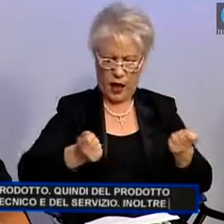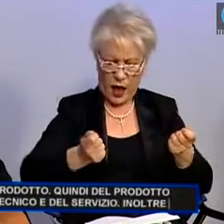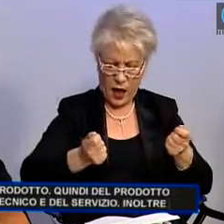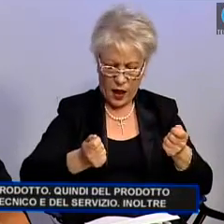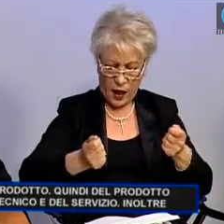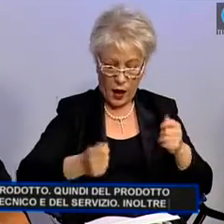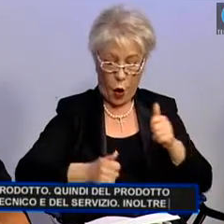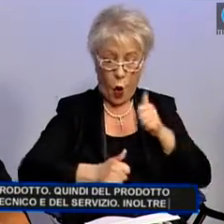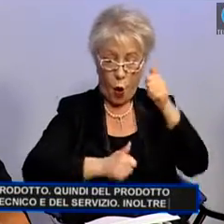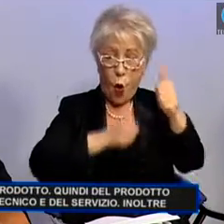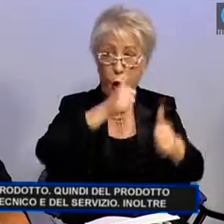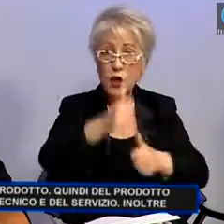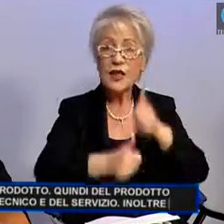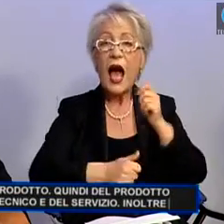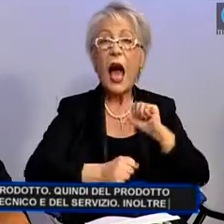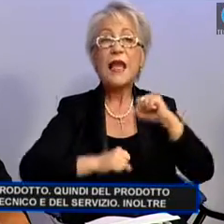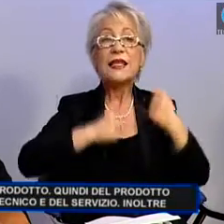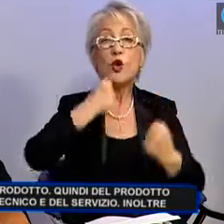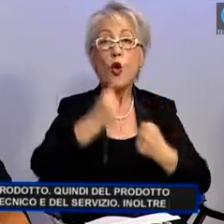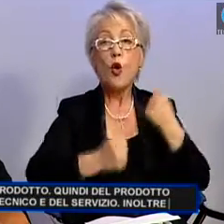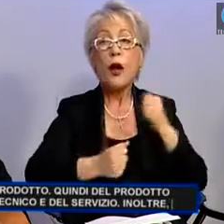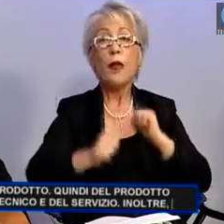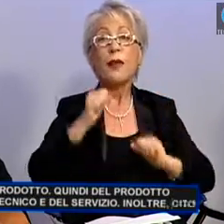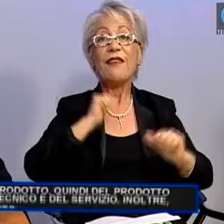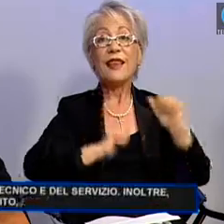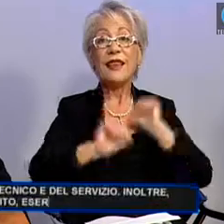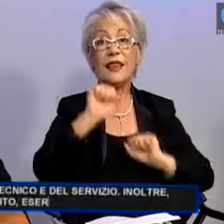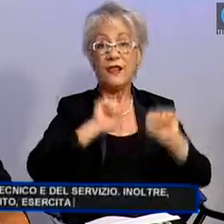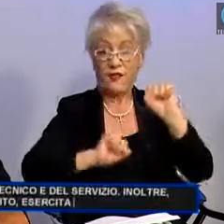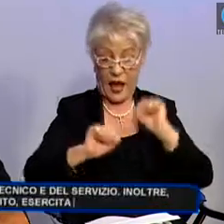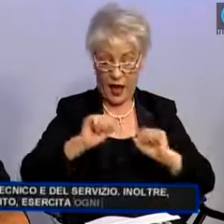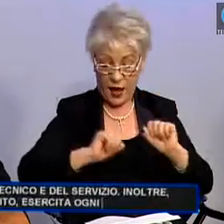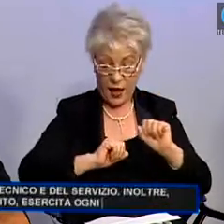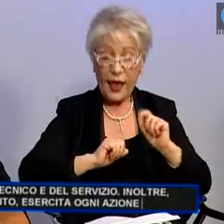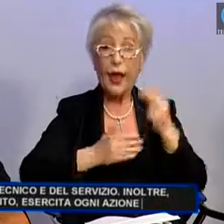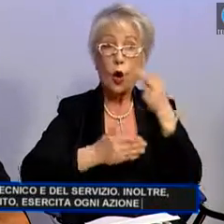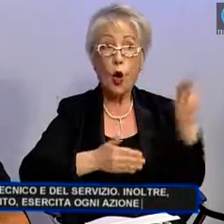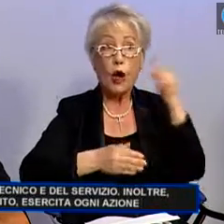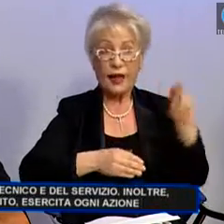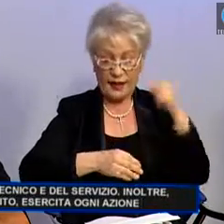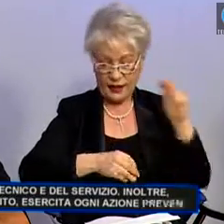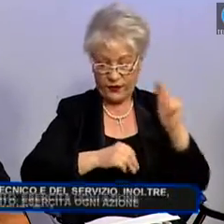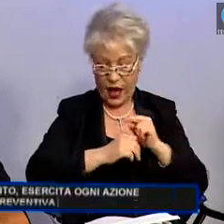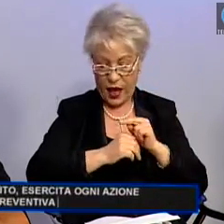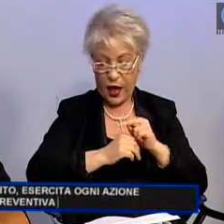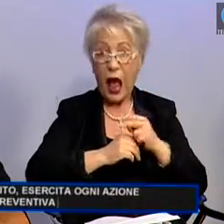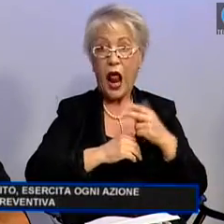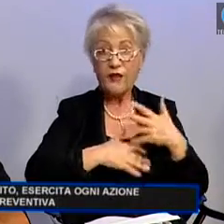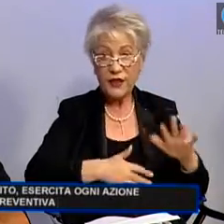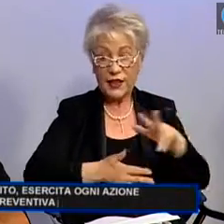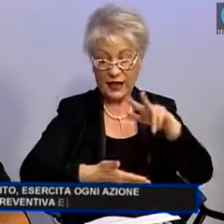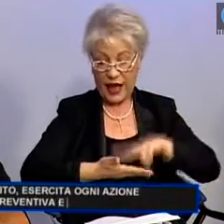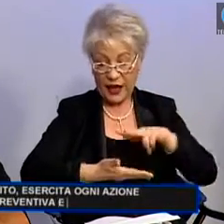cito, esercita ogni azione preventiva e